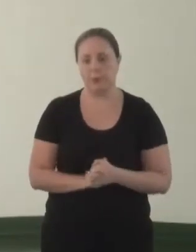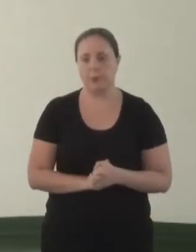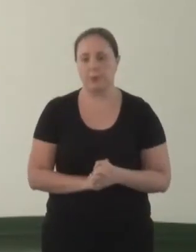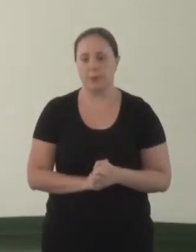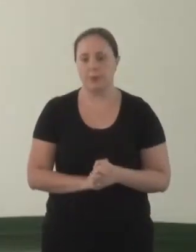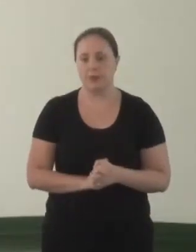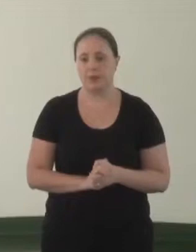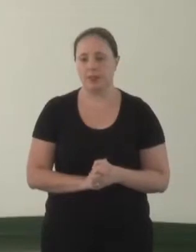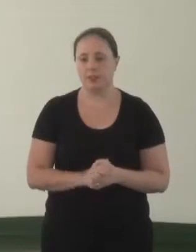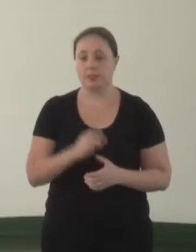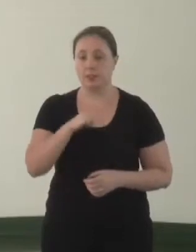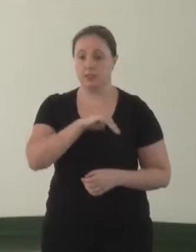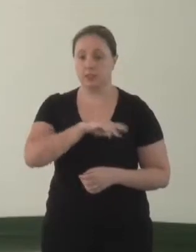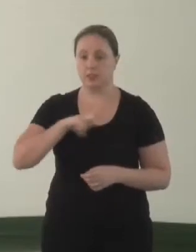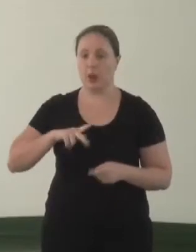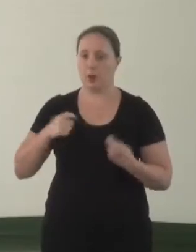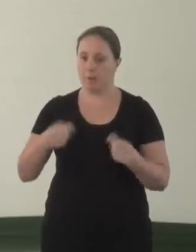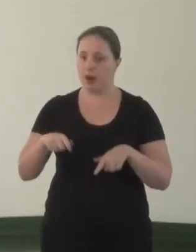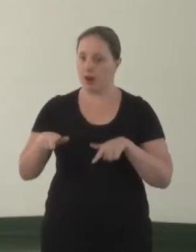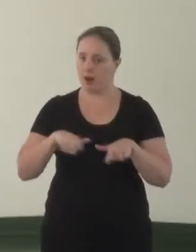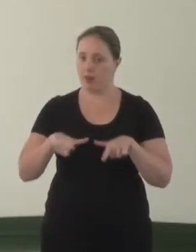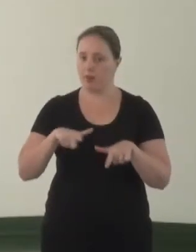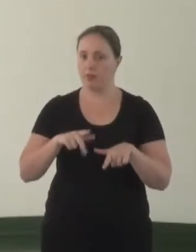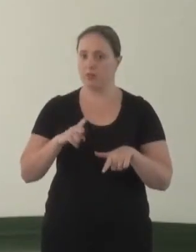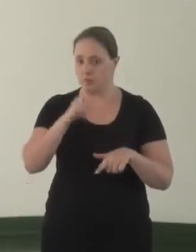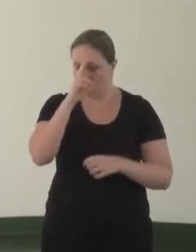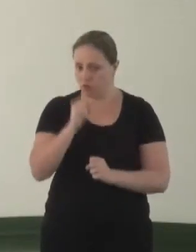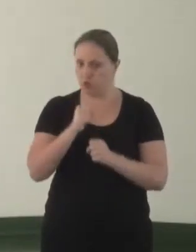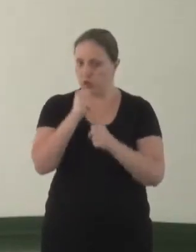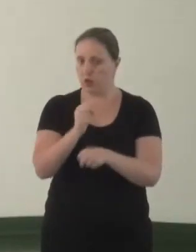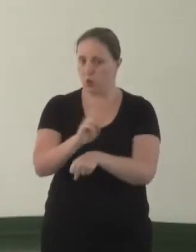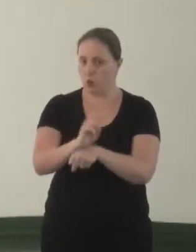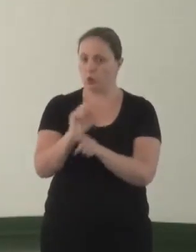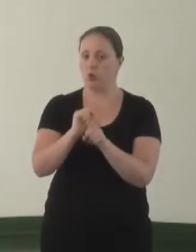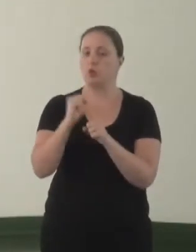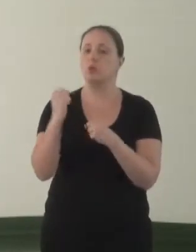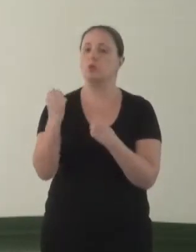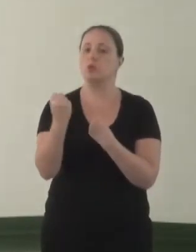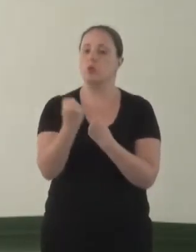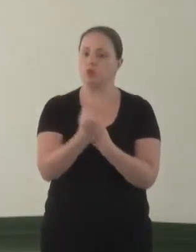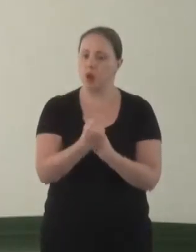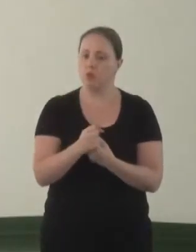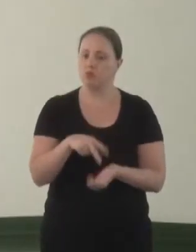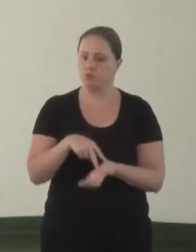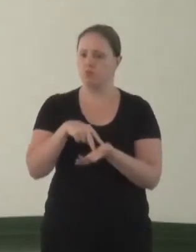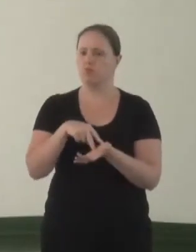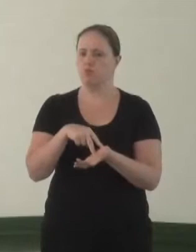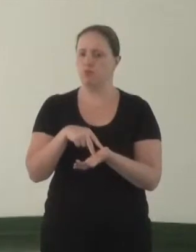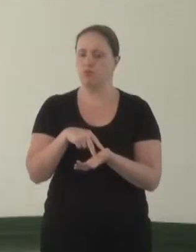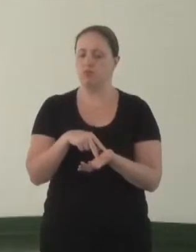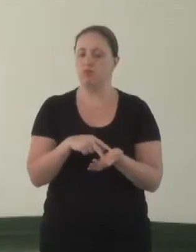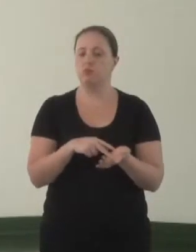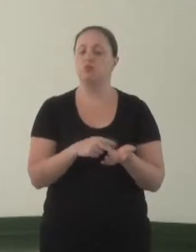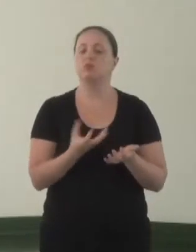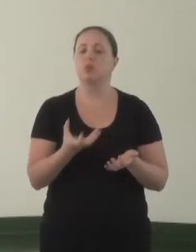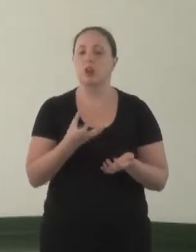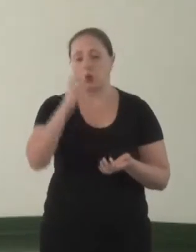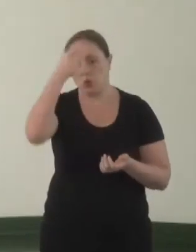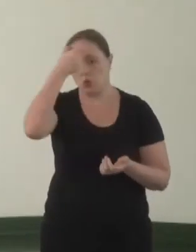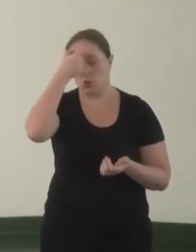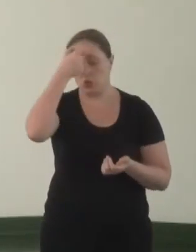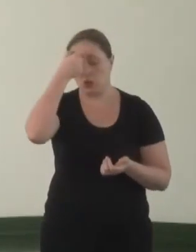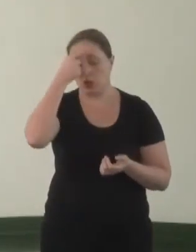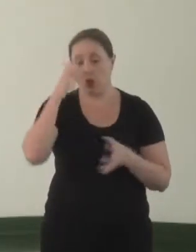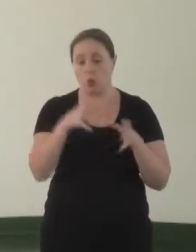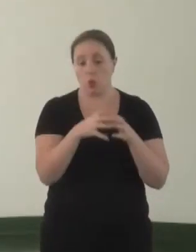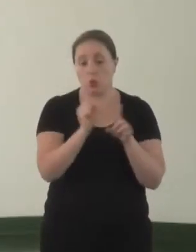Ademais, o Ministério Público deve trabalhar no fortalecimento do controle social de maneira sistemática, visando conscientizar os movimentos